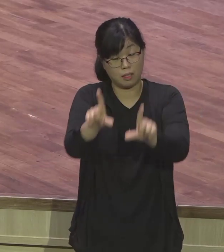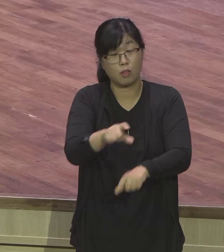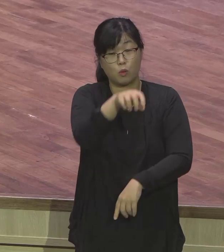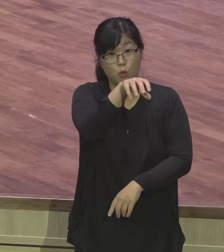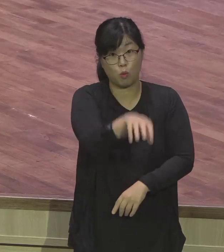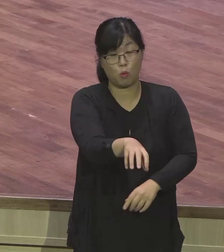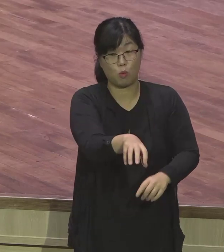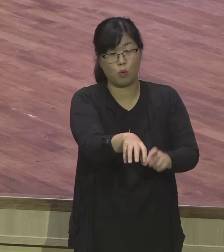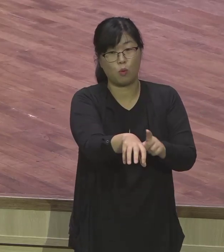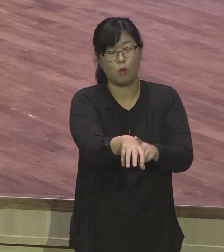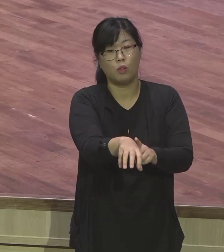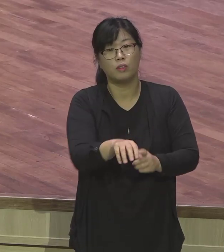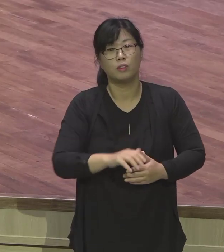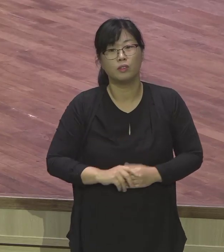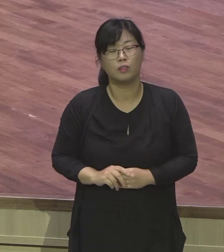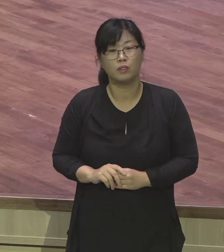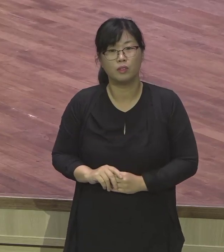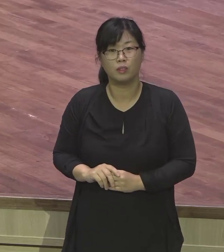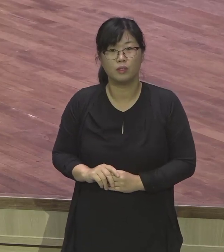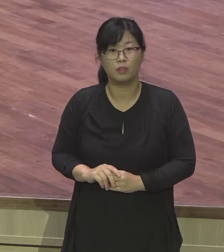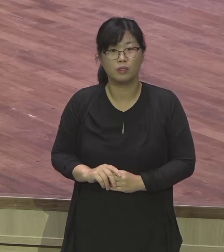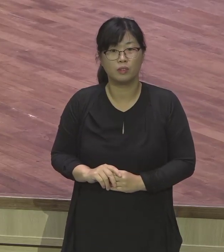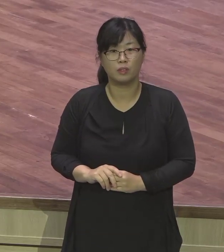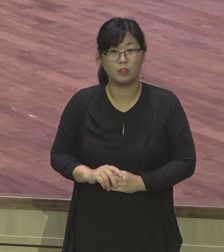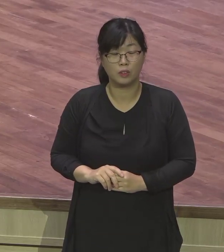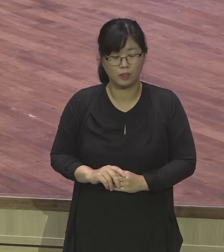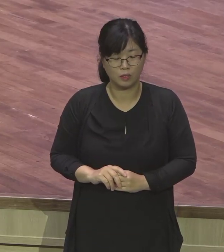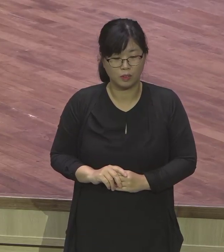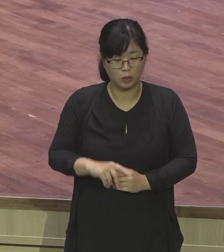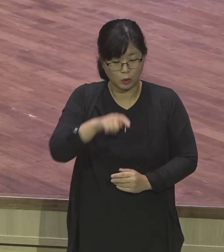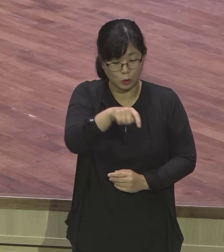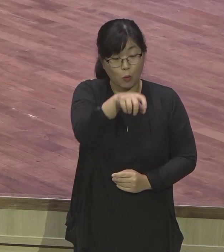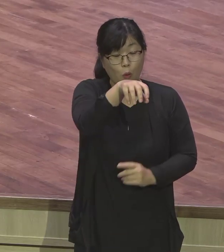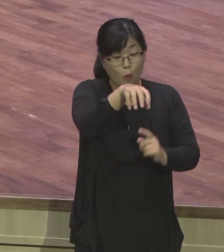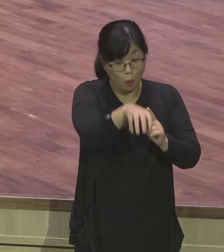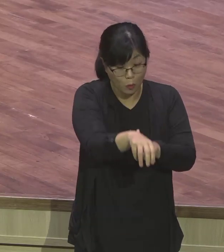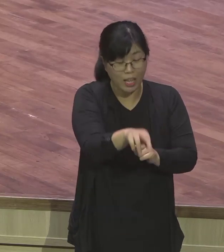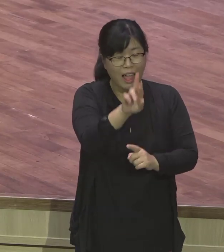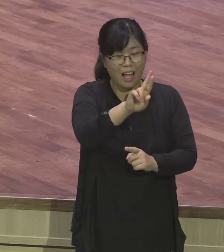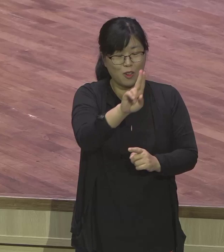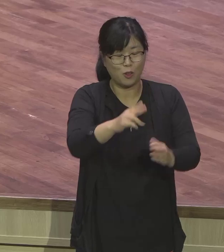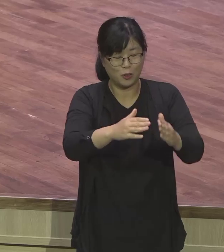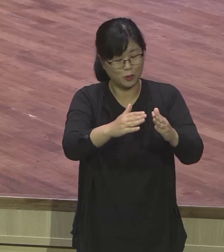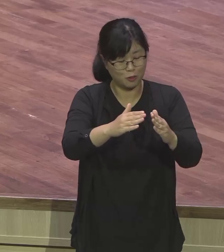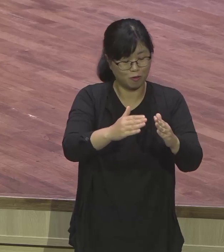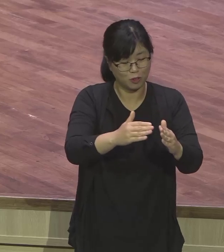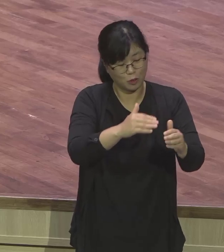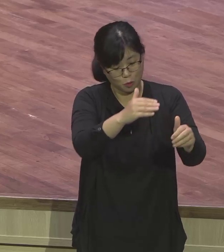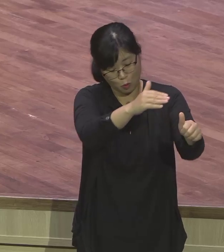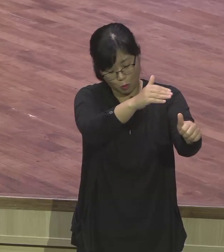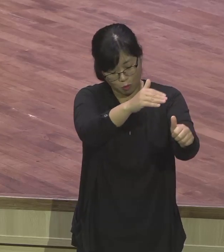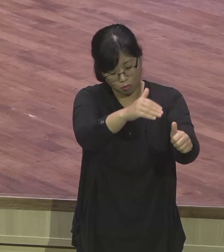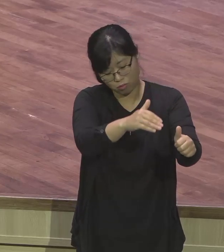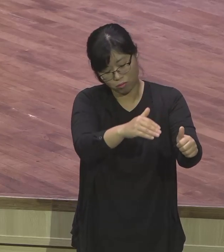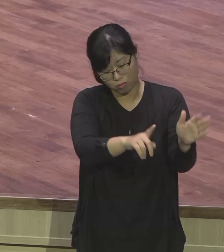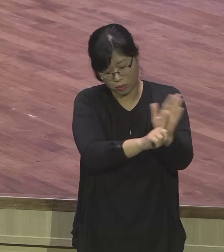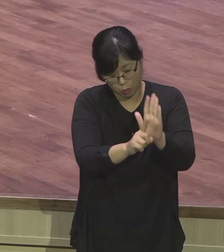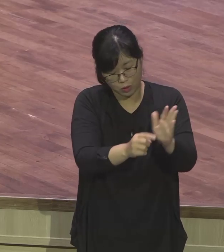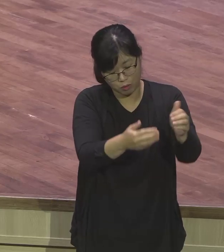이거 전부 다 공부를, 장학금을 다 주자. RU에 왔다 하면 장학금, 하바드가 그렇거든요. 하바드 들어오면,